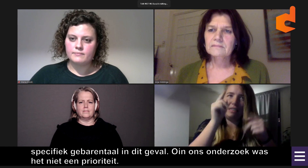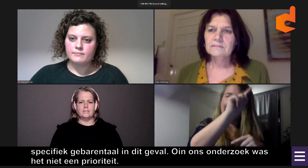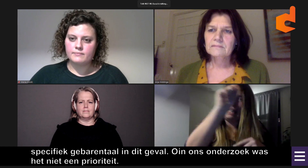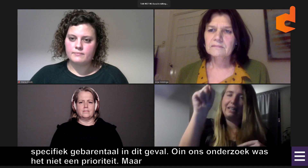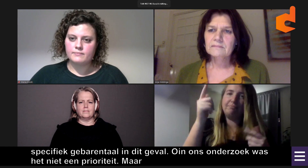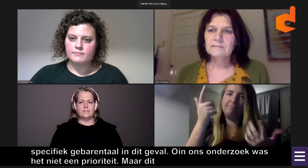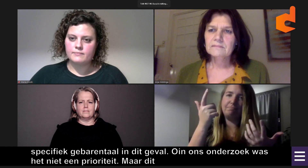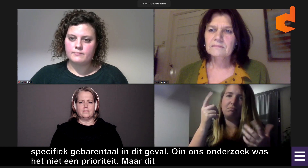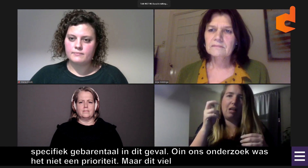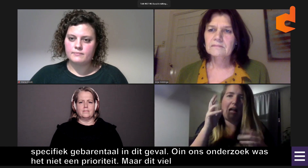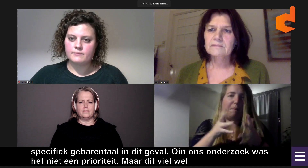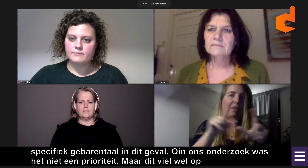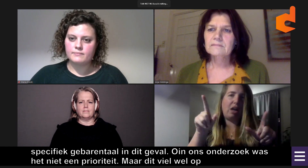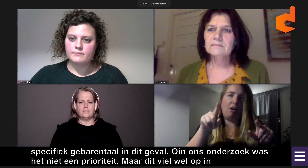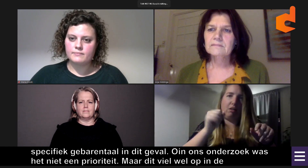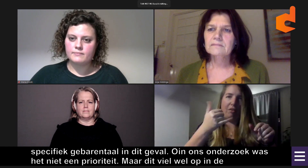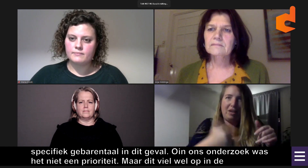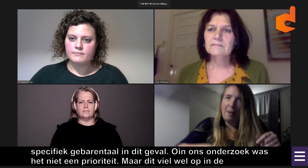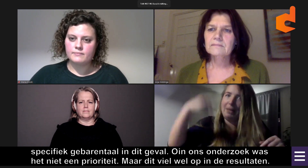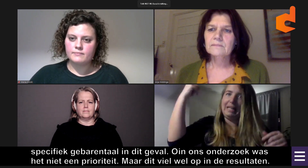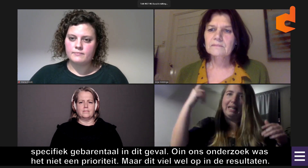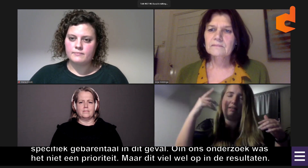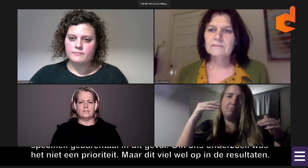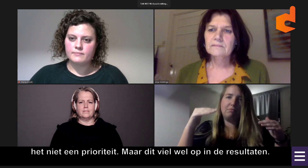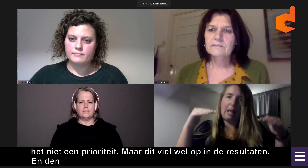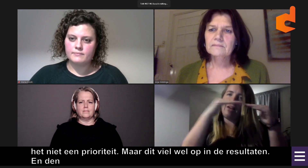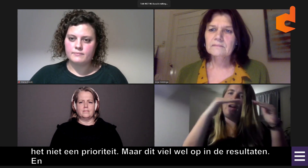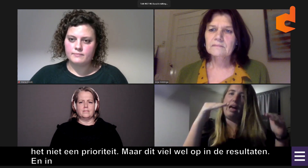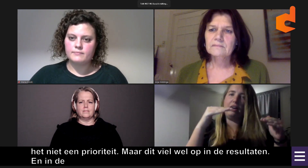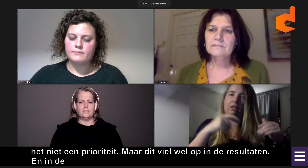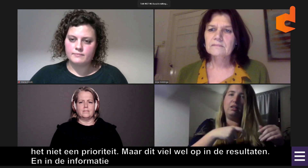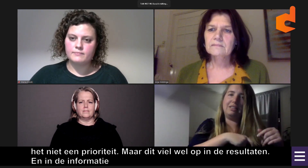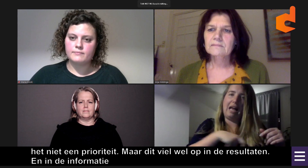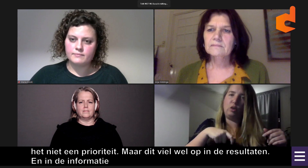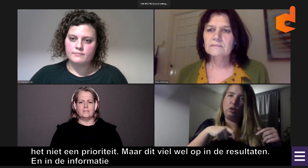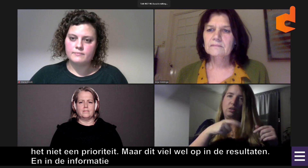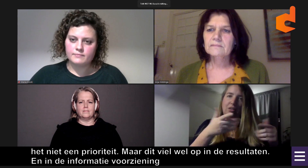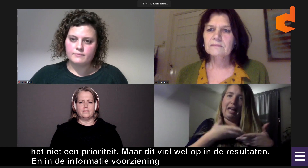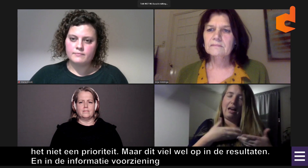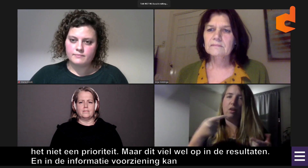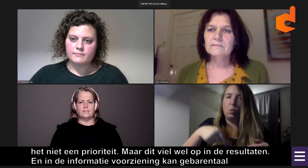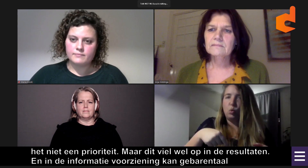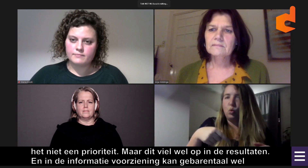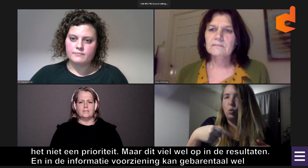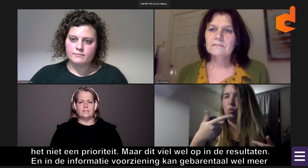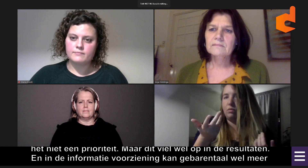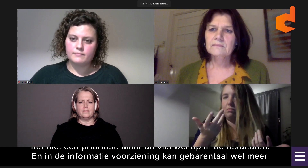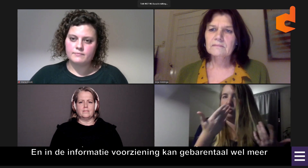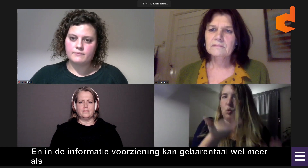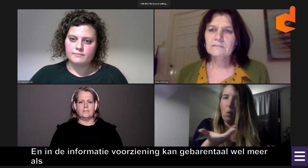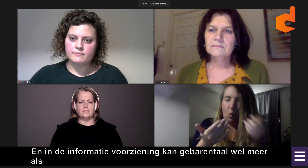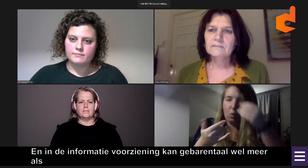in de informatievoorzieningen die er zijn... kan gebarentaal toch meer als gelijkwaardige taal